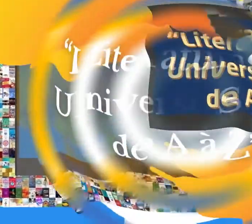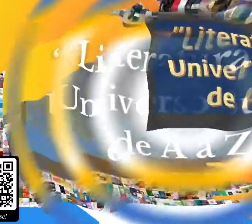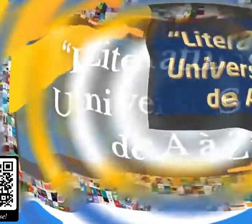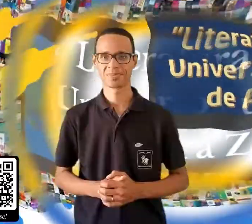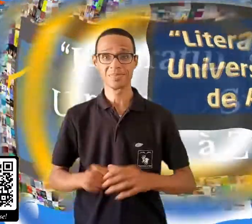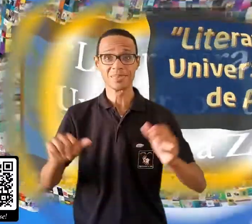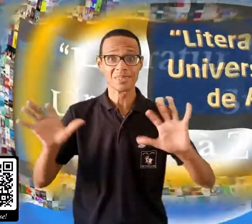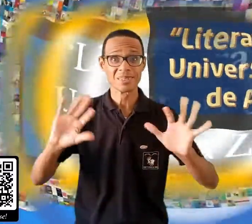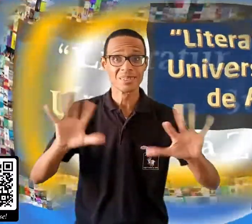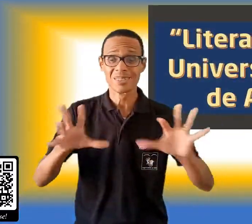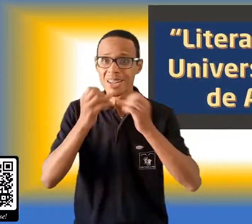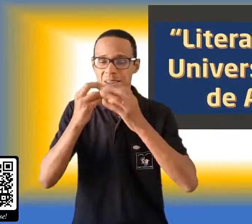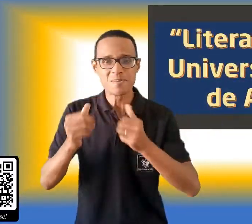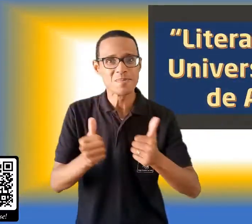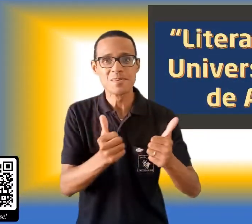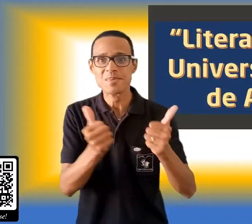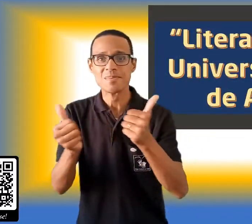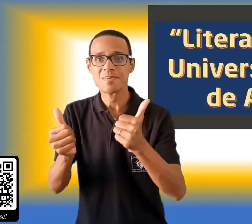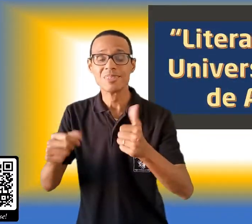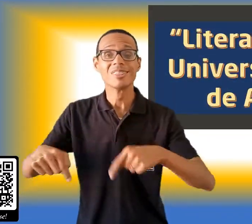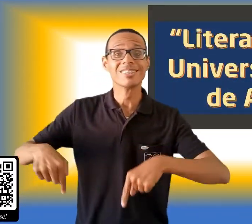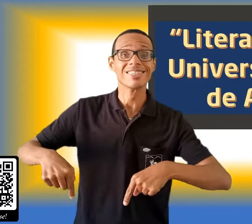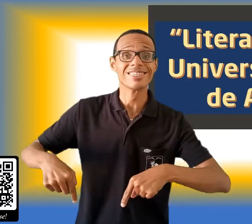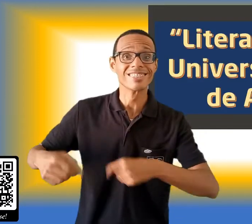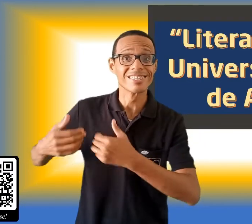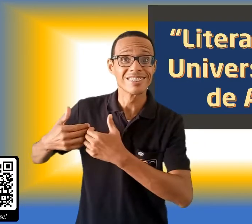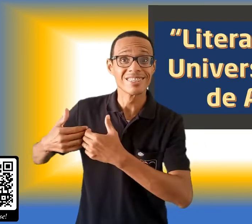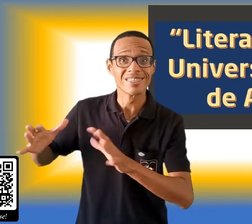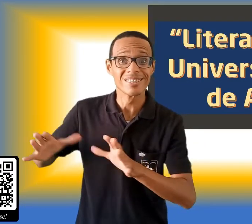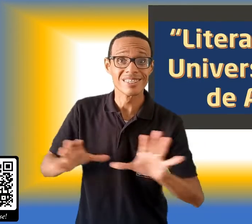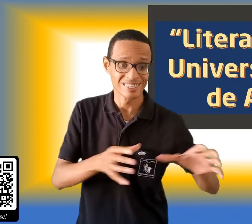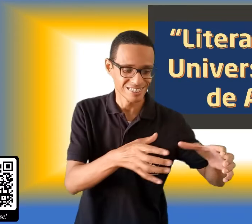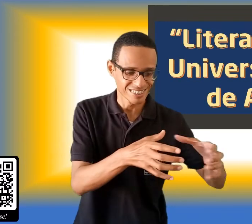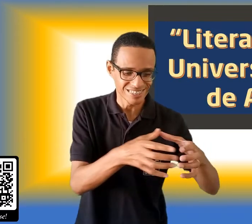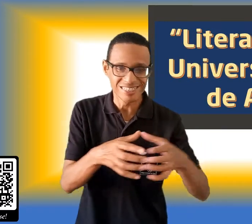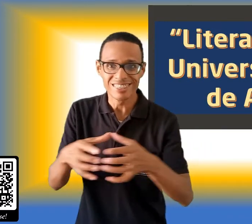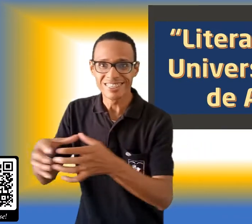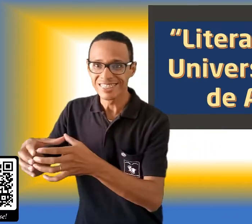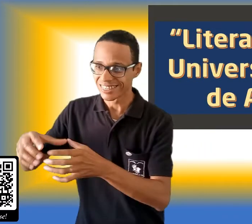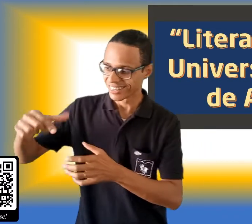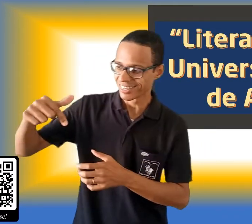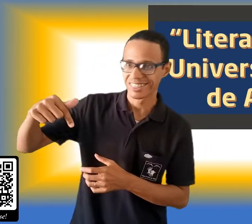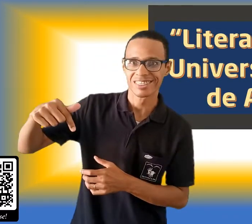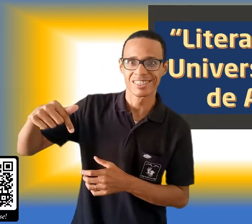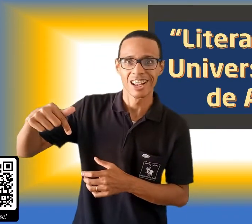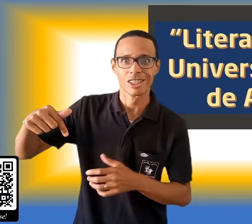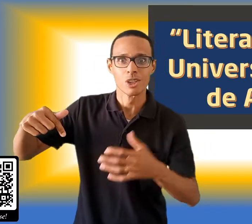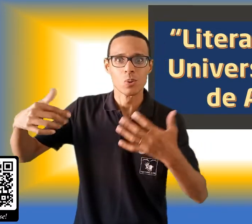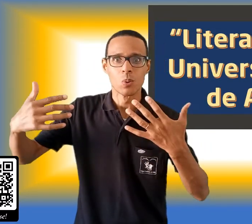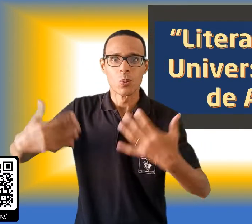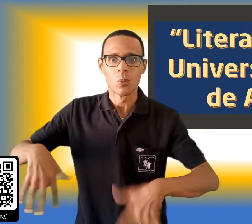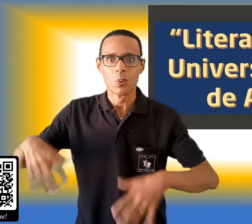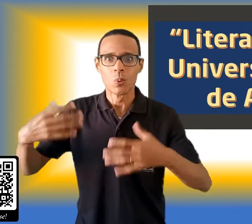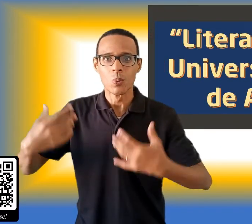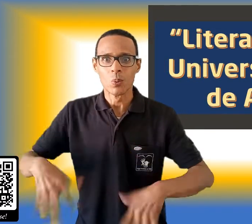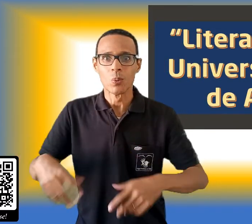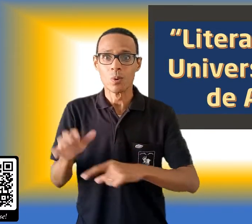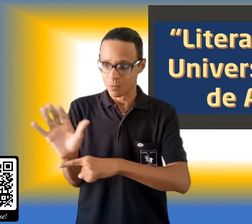Olá pessoal, como estão? Tudo bem? Inicio agora a jornada de 7 vídeos.